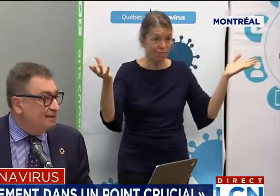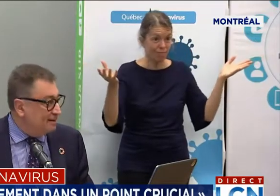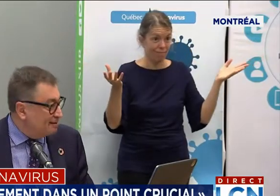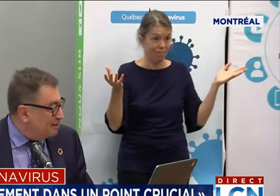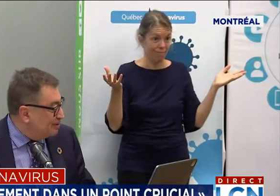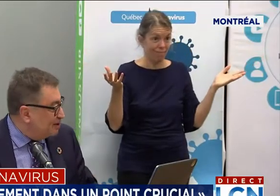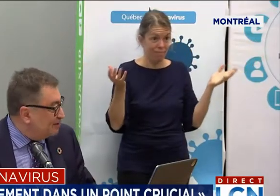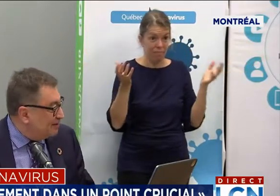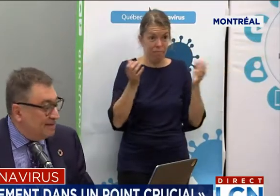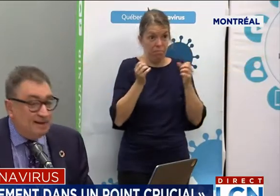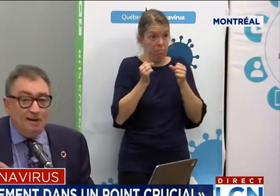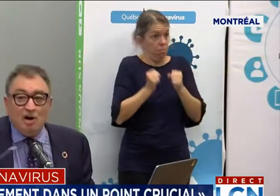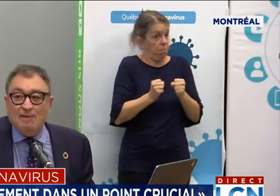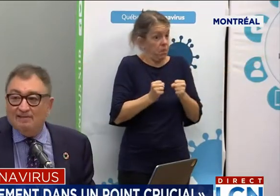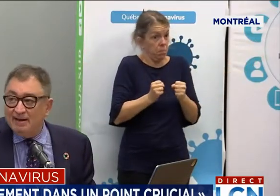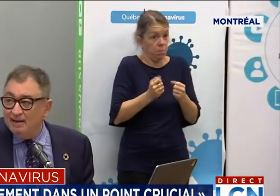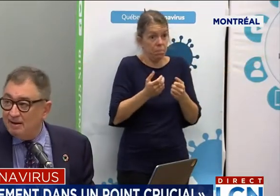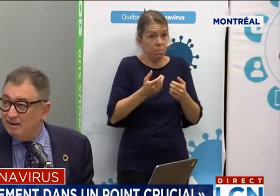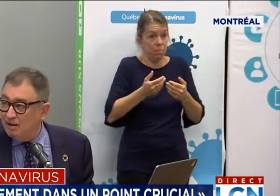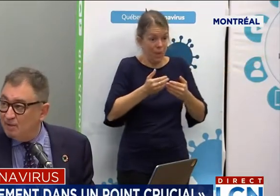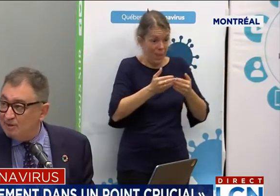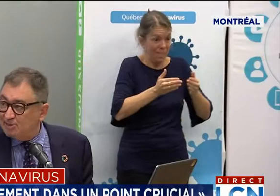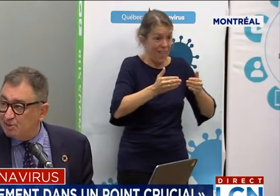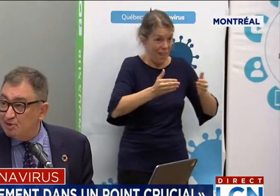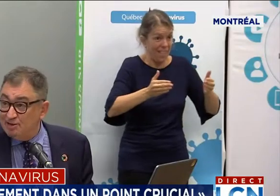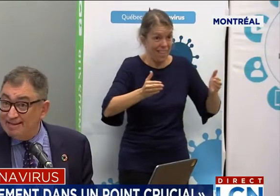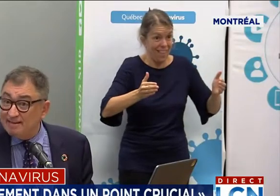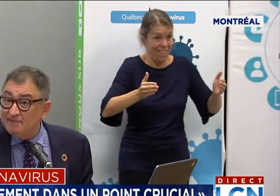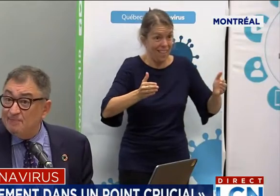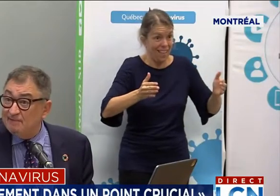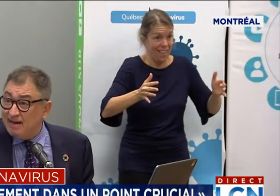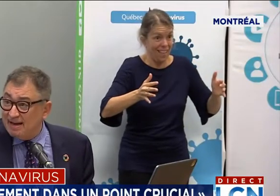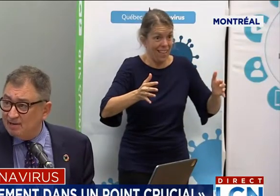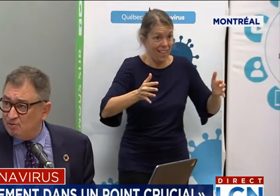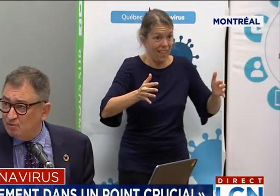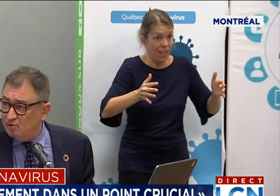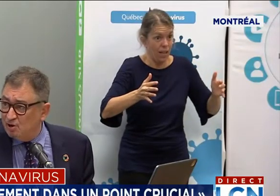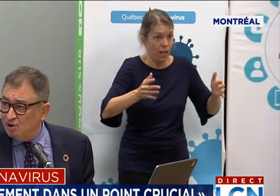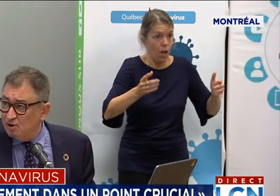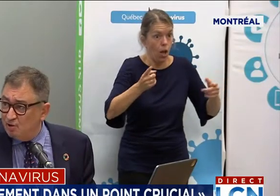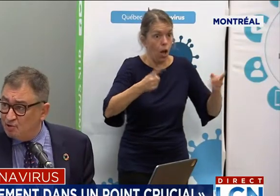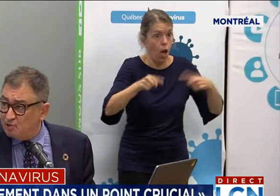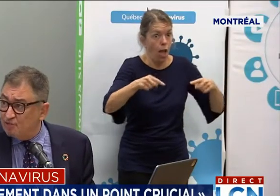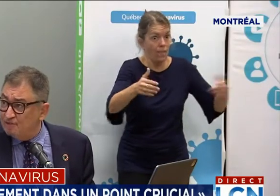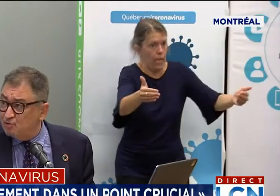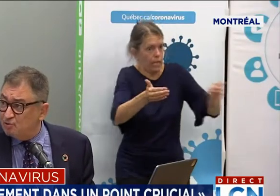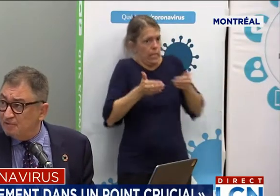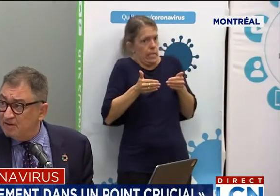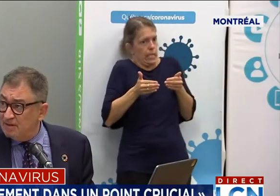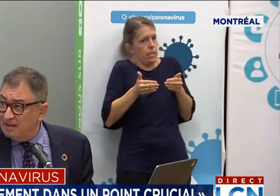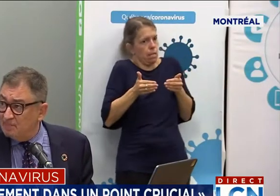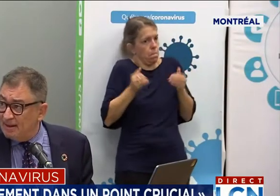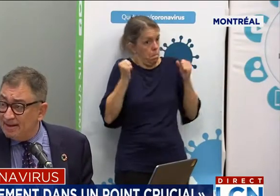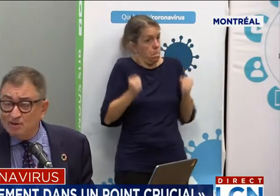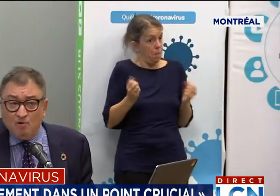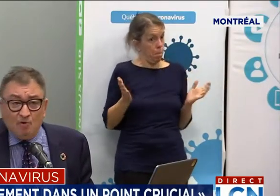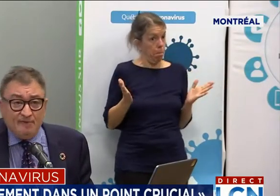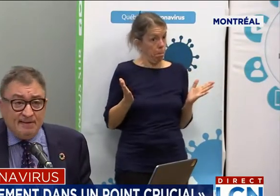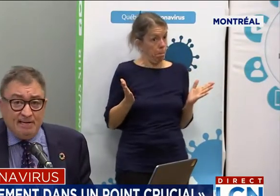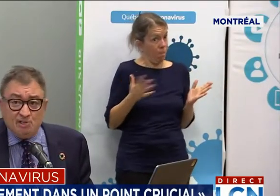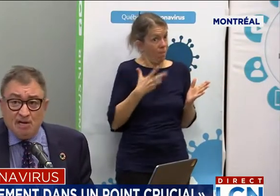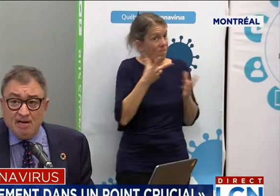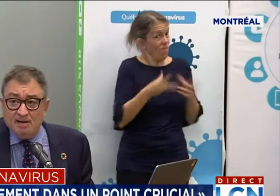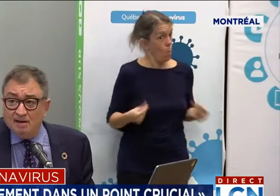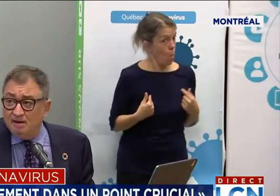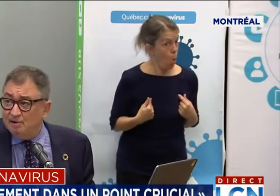reconfiner, mais pas déconfiner, comme avant, parce qu'il y a des effets pervers. On a sauvé beaucoup de vies, mais quand on